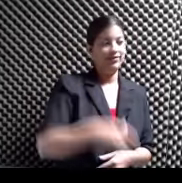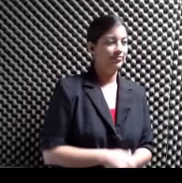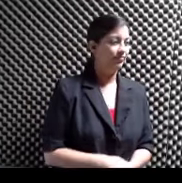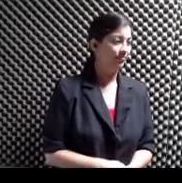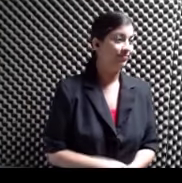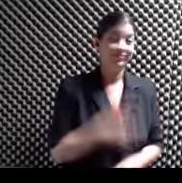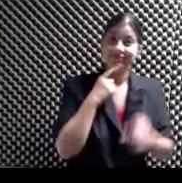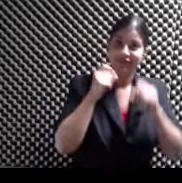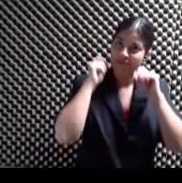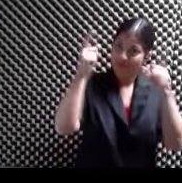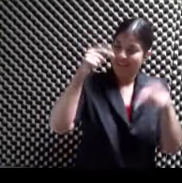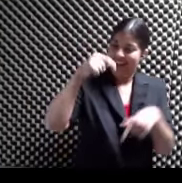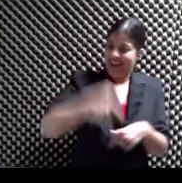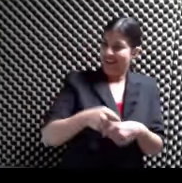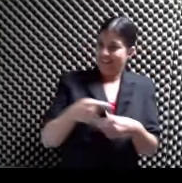Sorpresas Este programa es como Que lleno de sorpresas